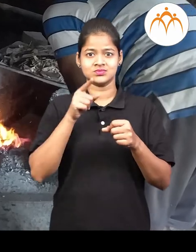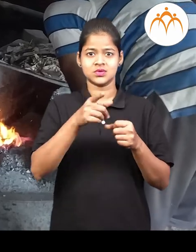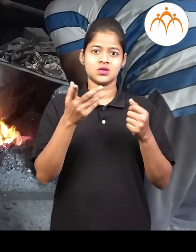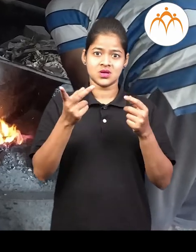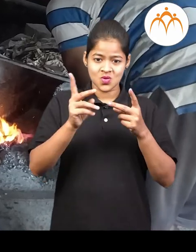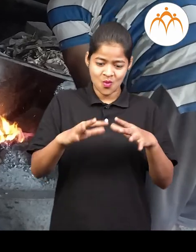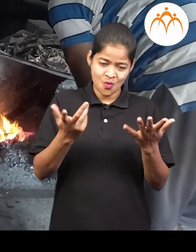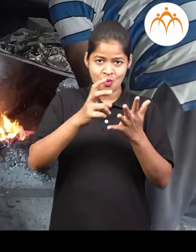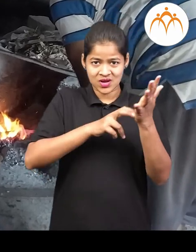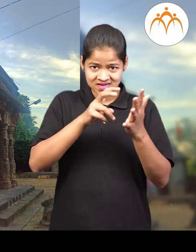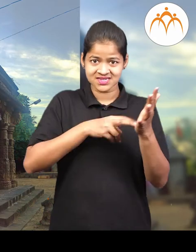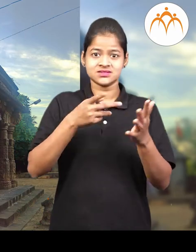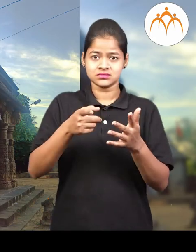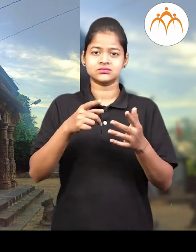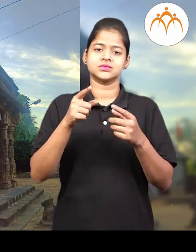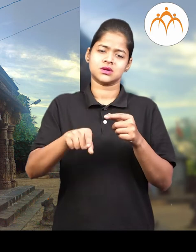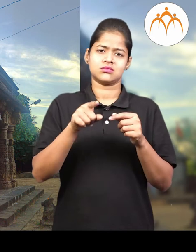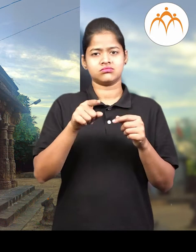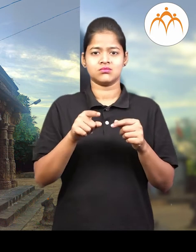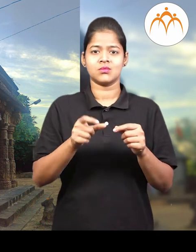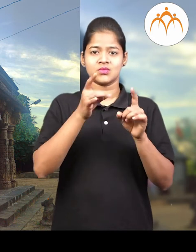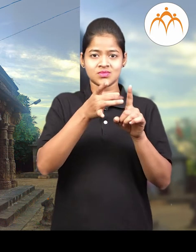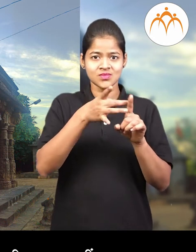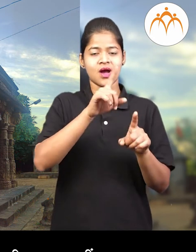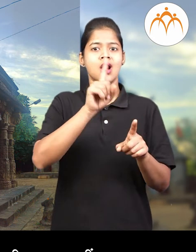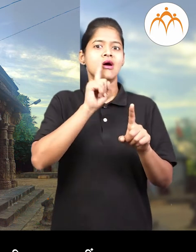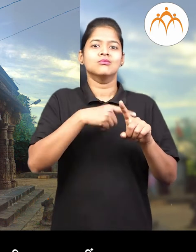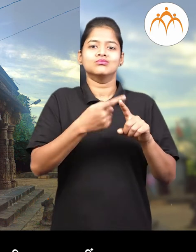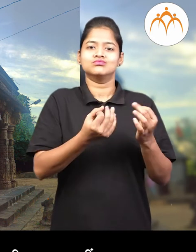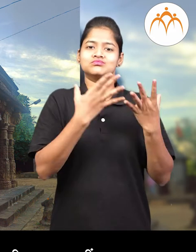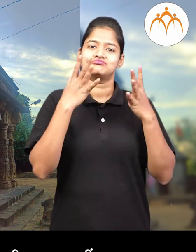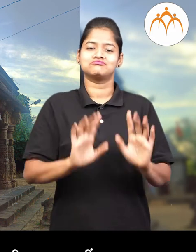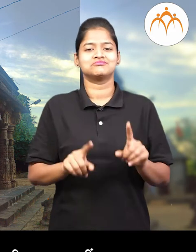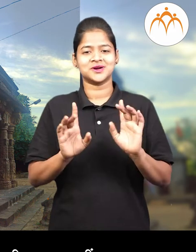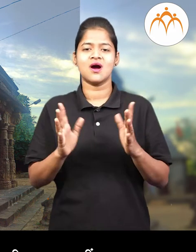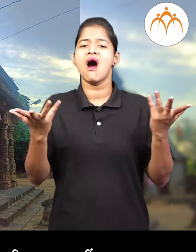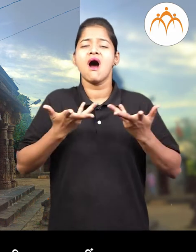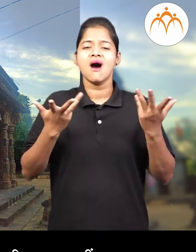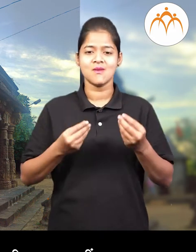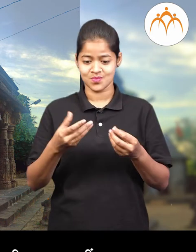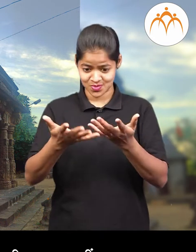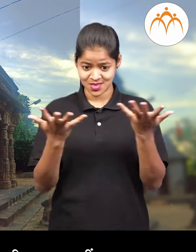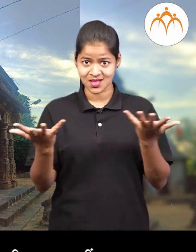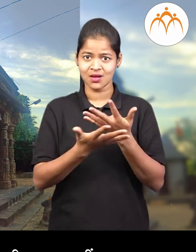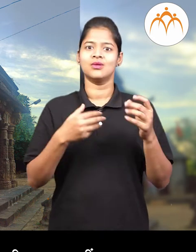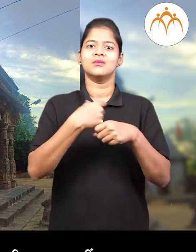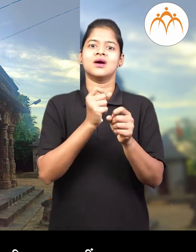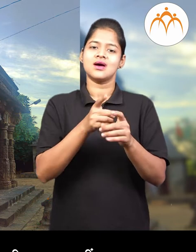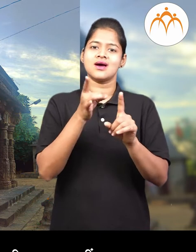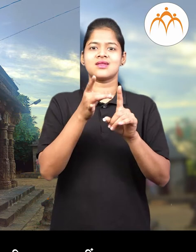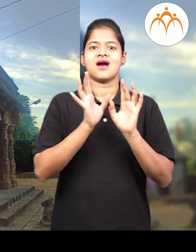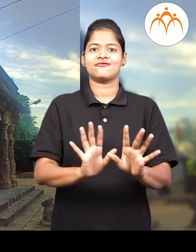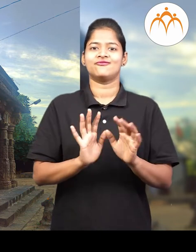लाकताद आतिहासिक वास्तु खूब पुर्वीचा मनजे इतिहास कालातील